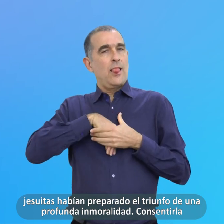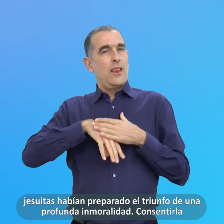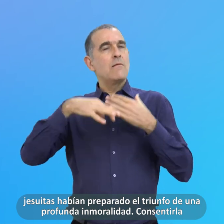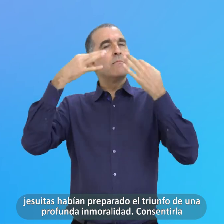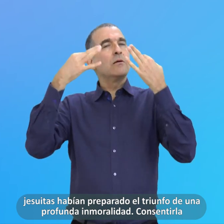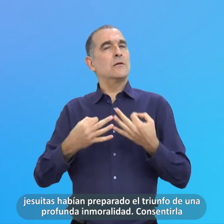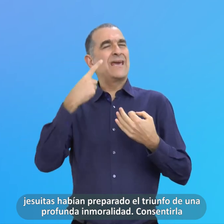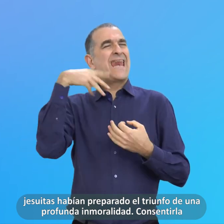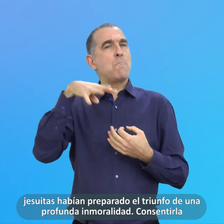Inmoralidad